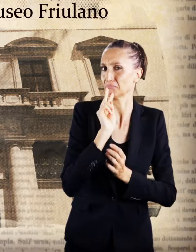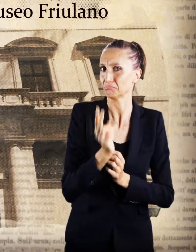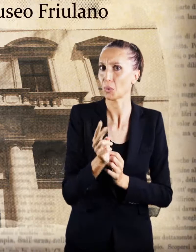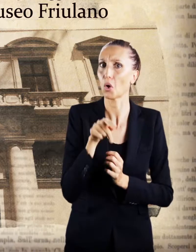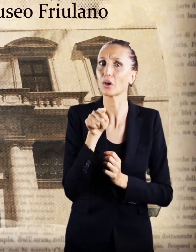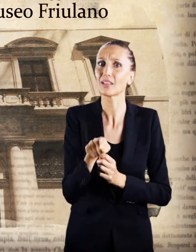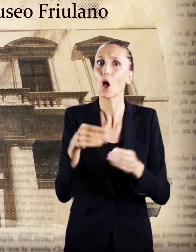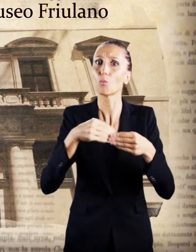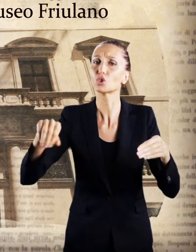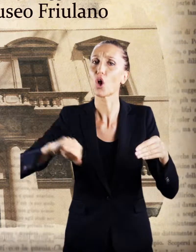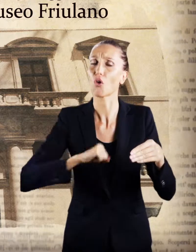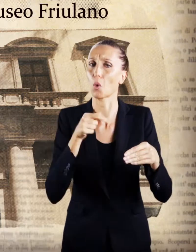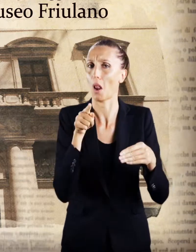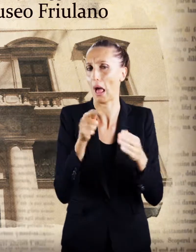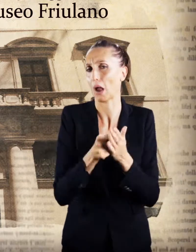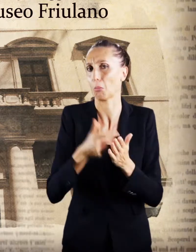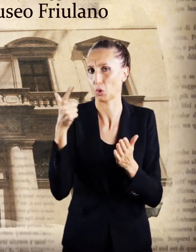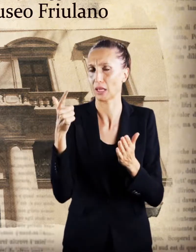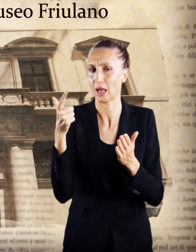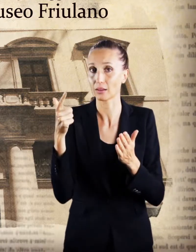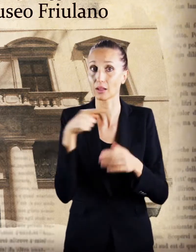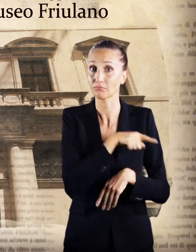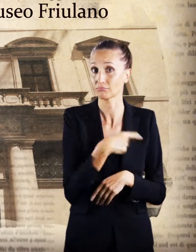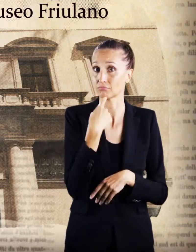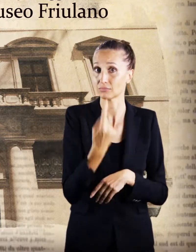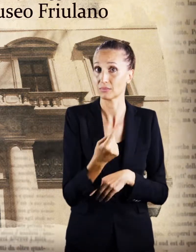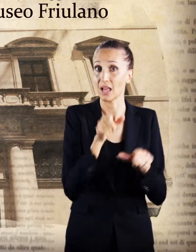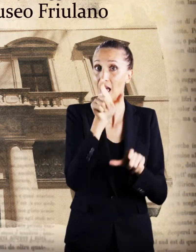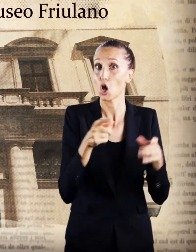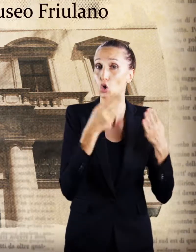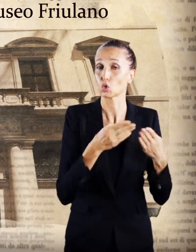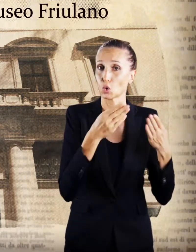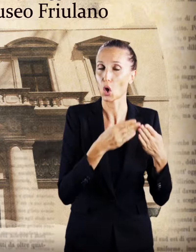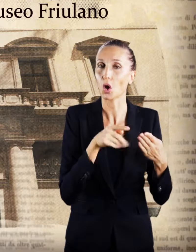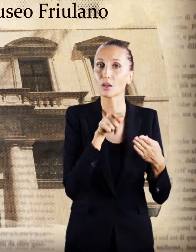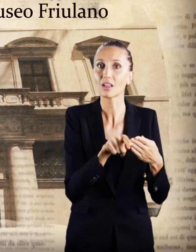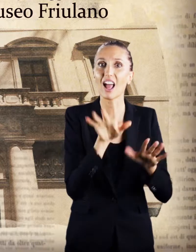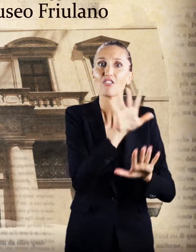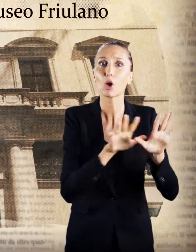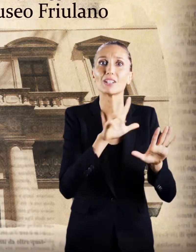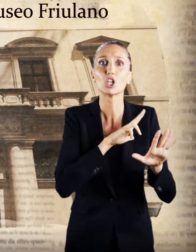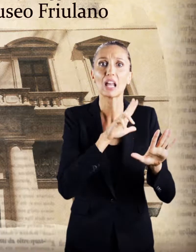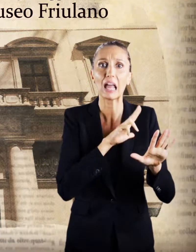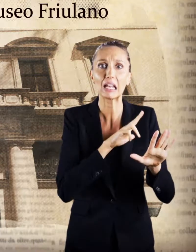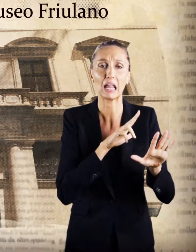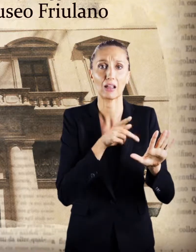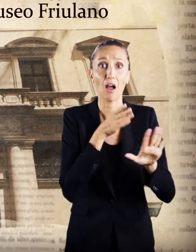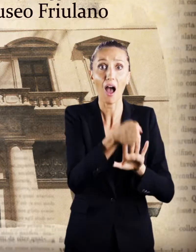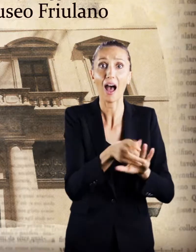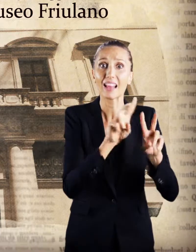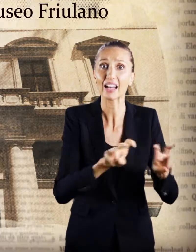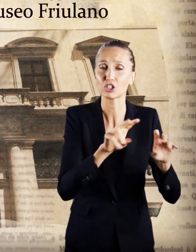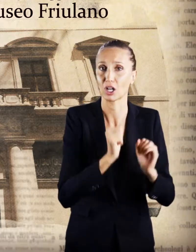'importanza del Museo Friulano. Gli studiosi vi troveranno pascolo di erudizione e cultura. I